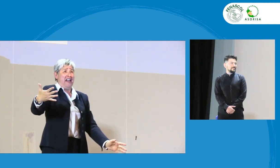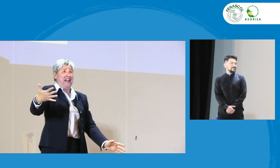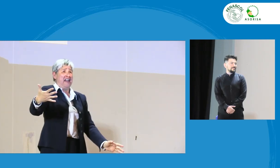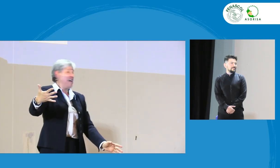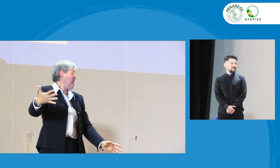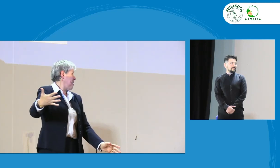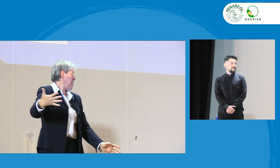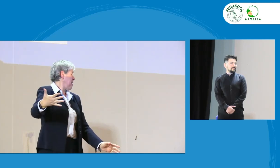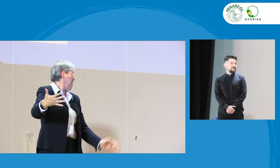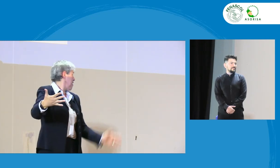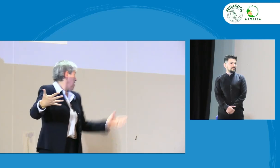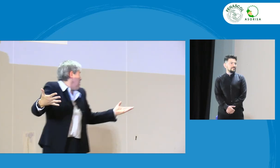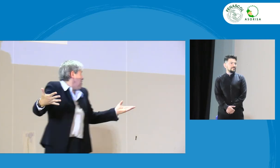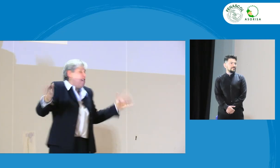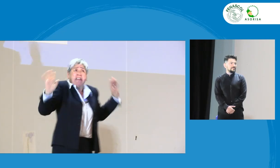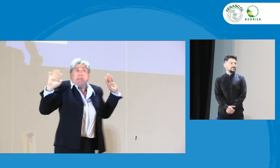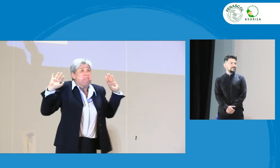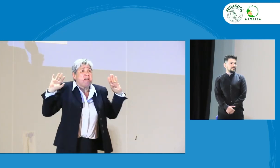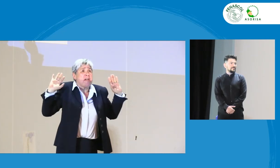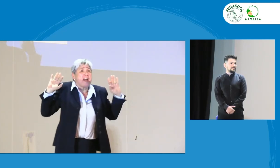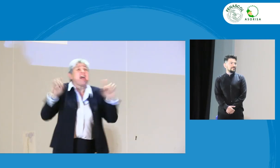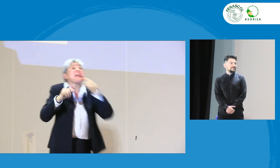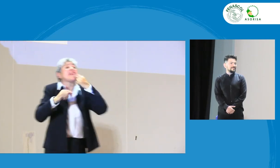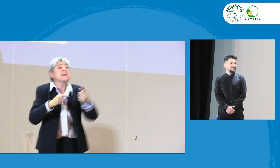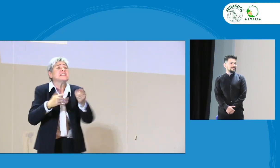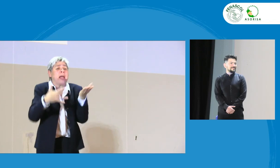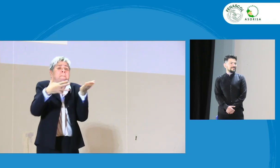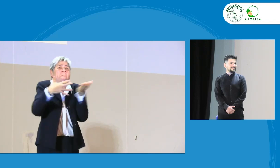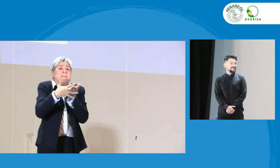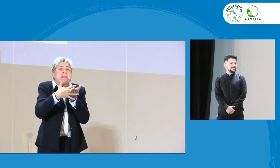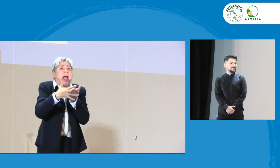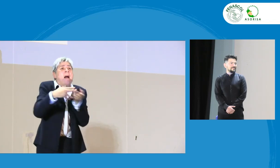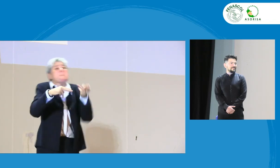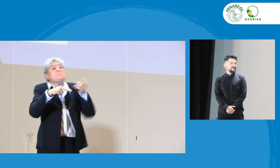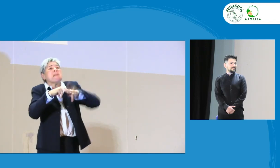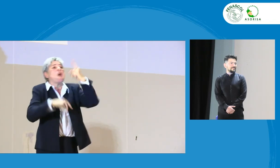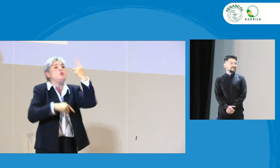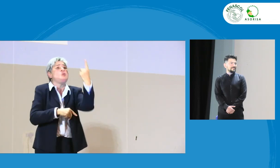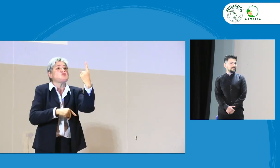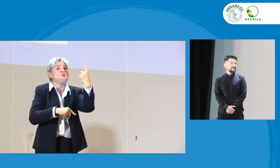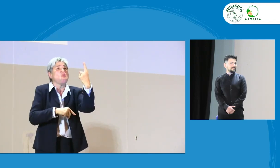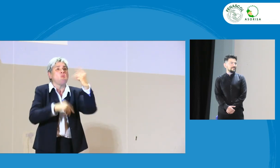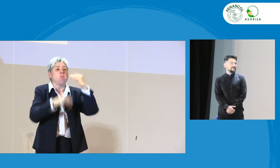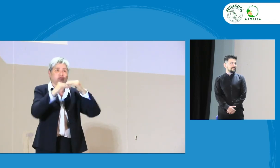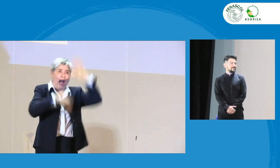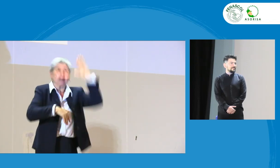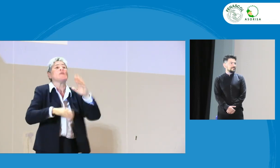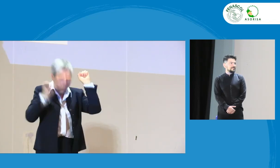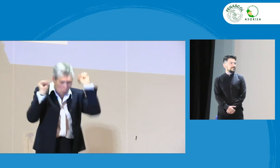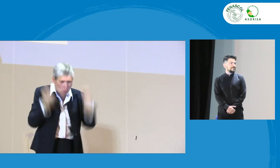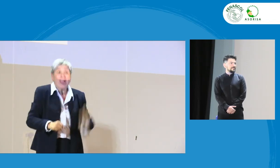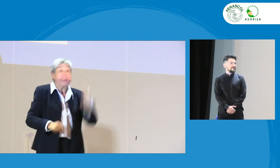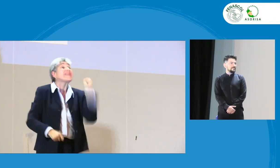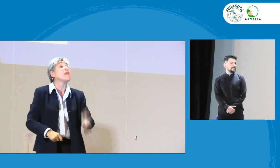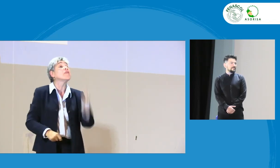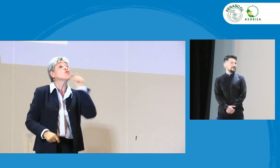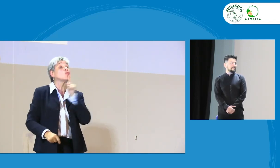Dice que 50 más uno, de ahí en adelante. Dice que 50 más uno deben ser personas sordas.